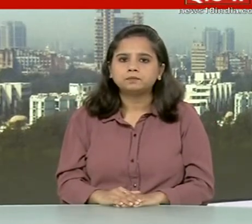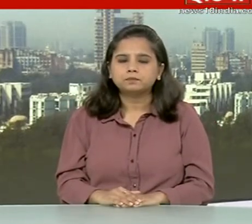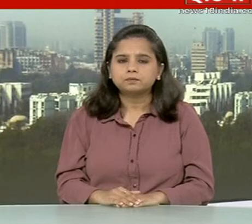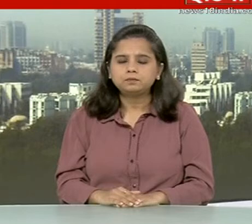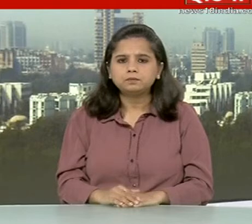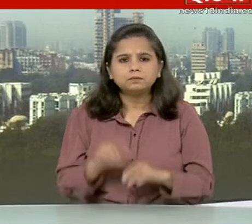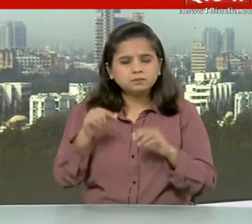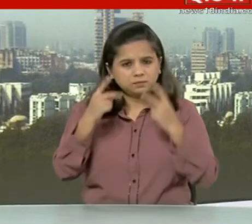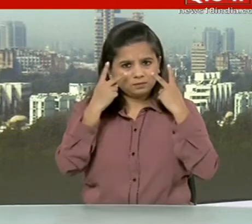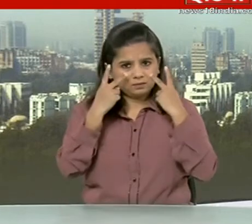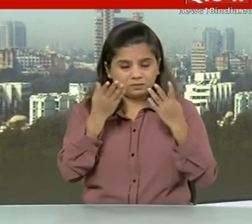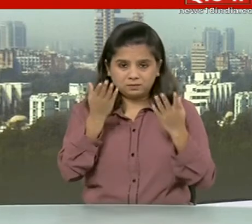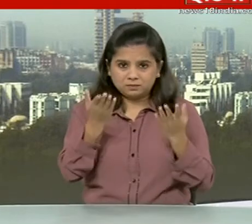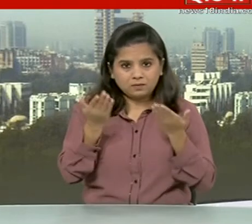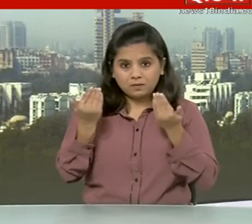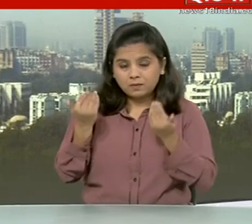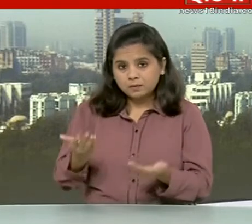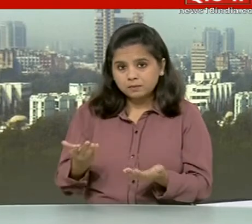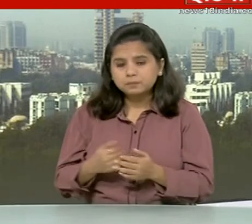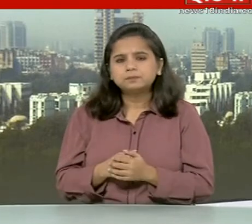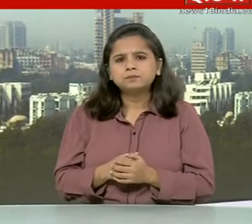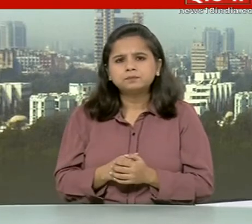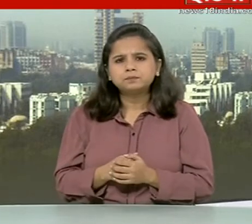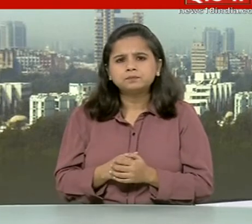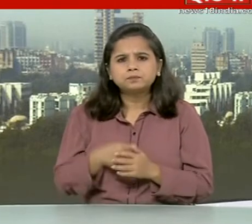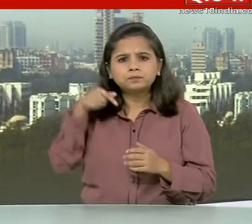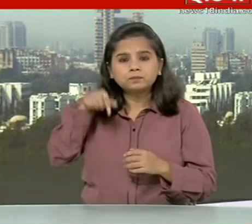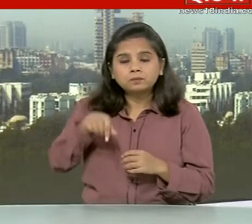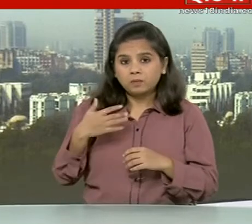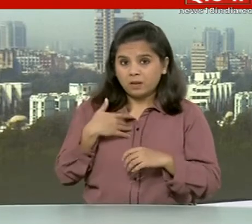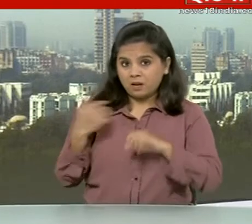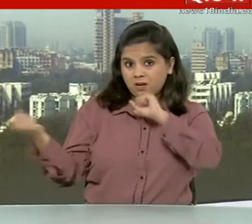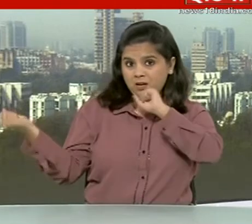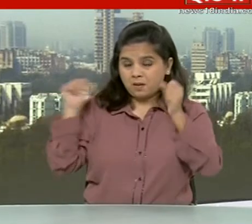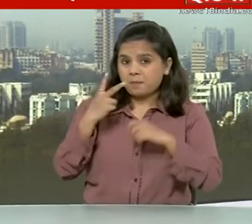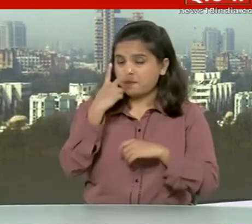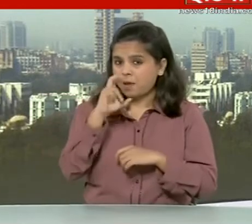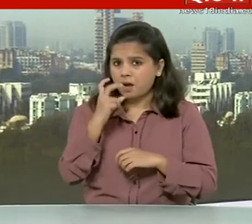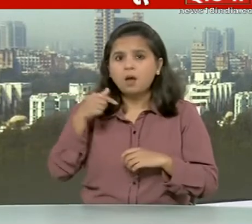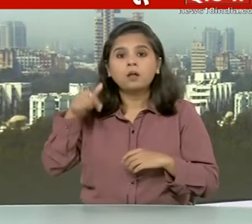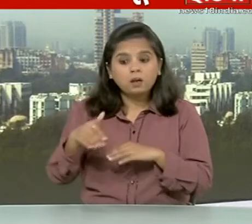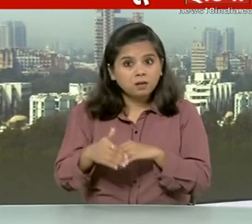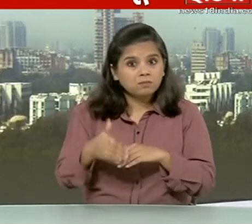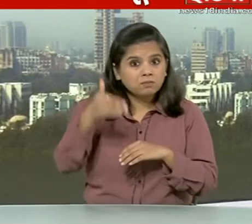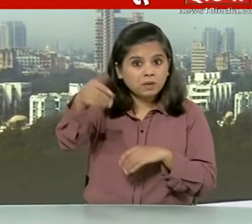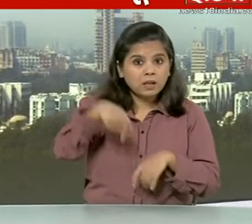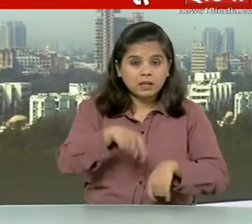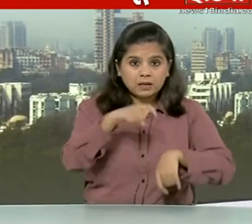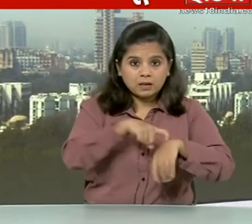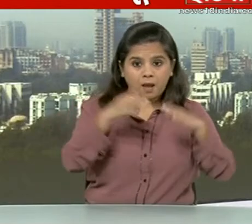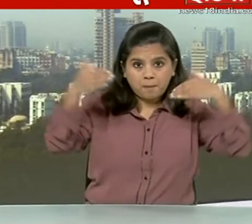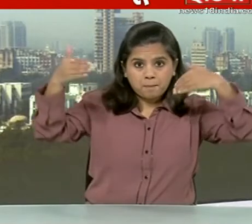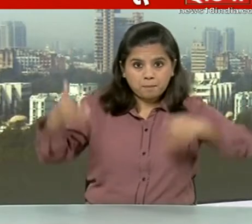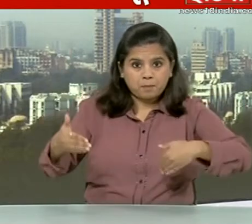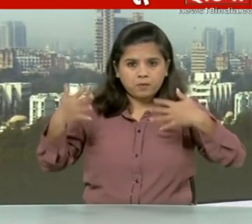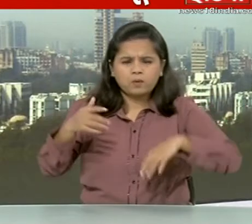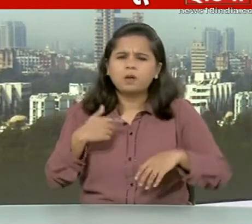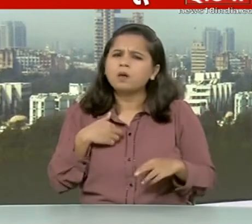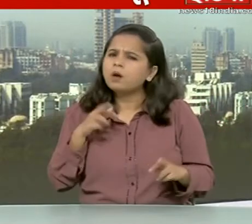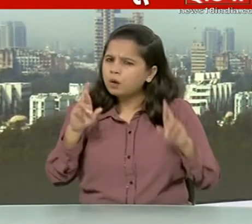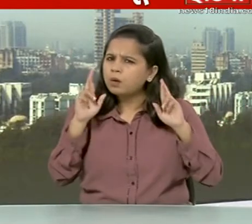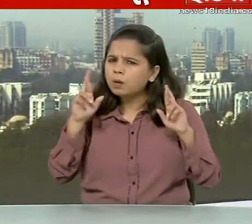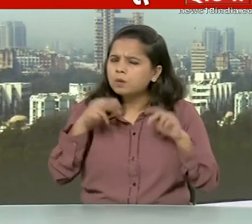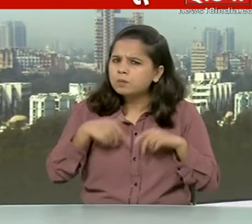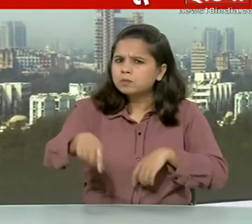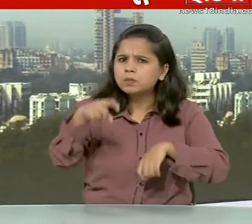देखे अब ये जो स्टॉक लिमिट्स लगाए गए हैं अब इसके बाद ये अंदाजा लगाया